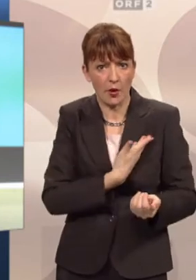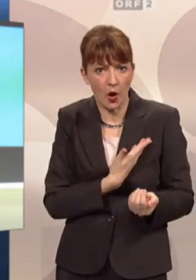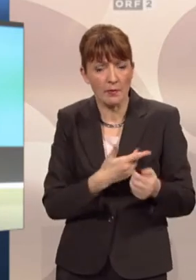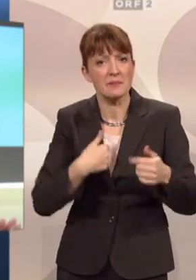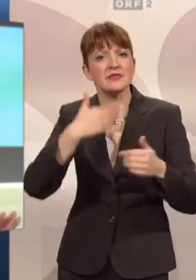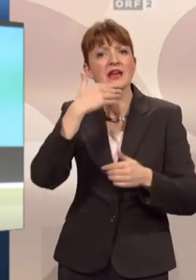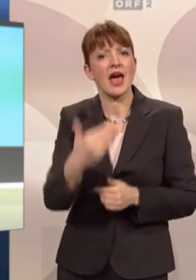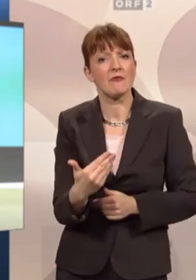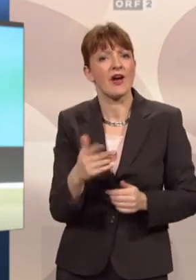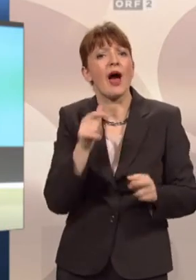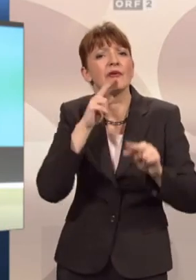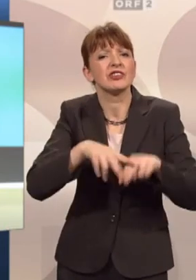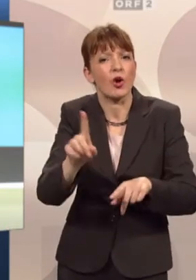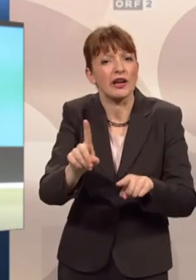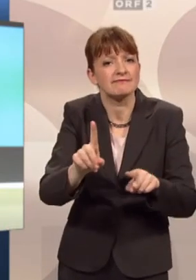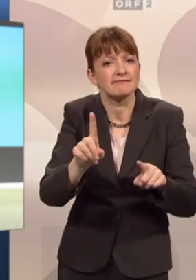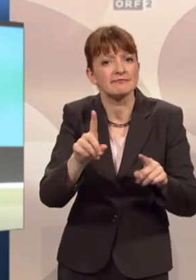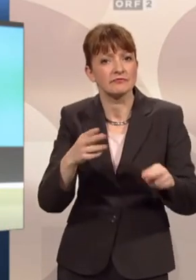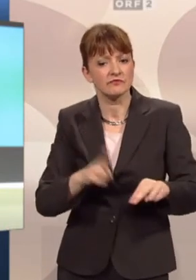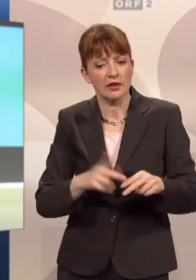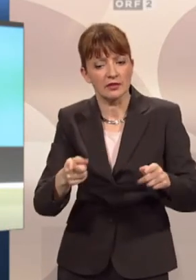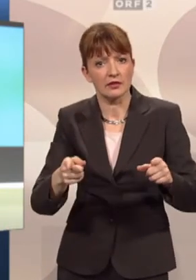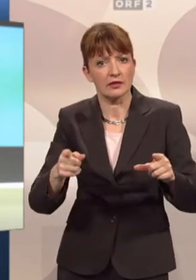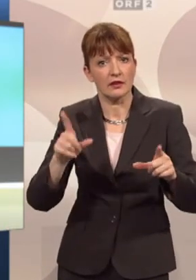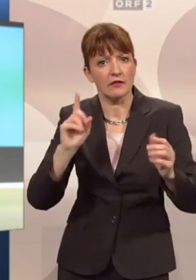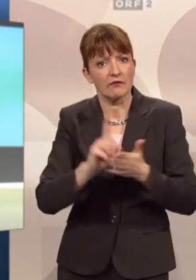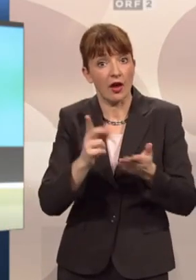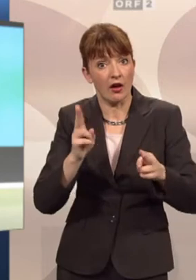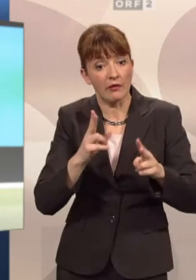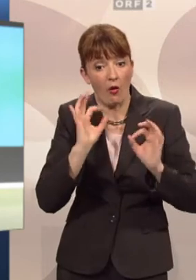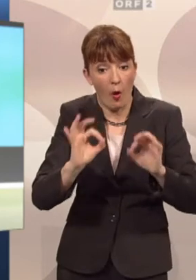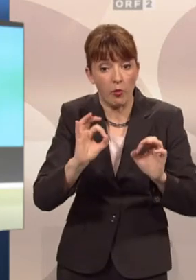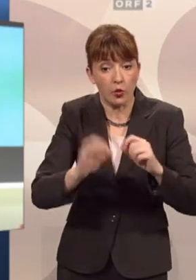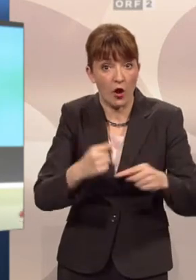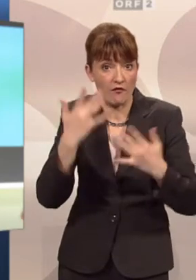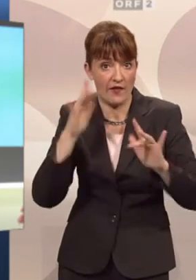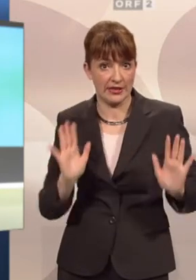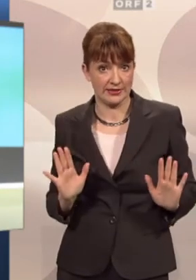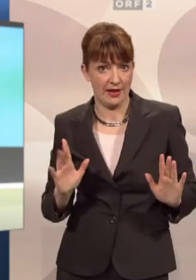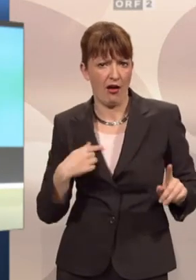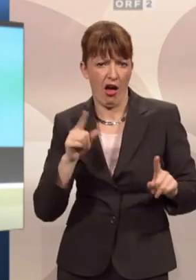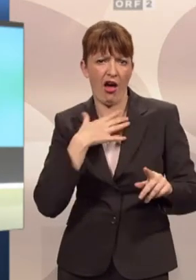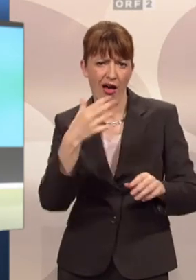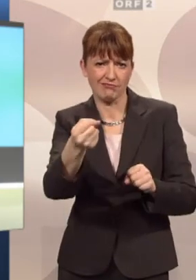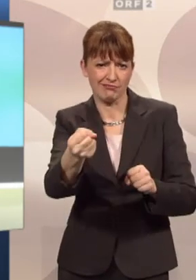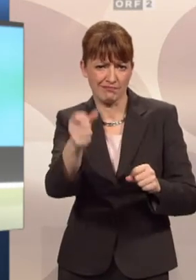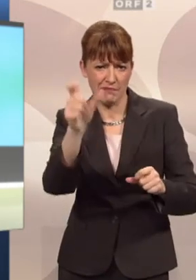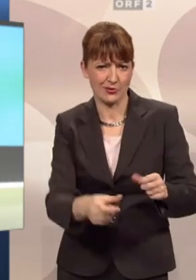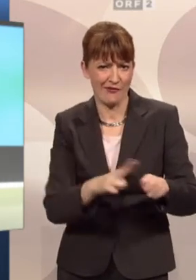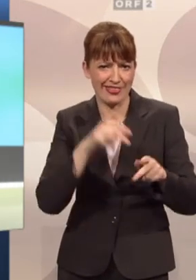raten, ich kann aber nicht versprechen, dass das völlig reibungslos funktioniert. Ja, wir machen Sie persönlich auf, wenn das nicht passt. Nein, Nein,